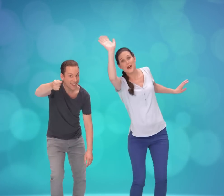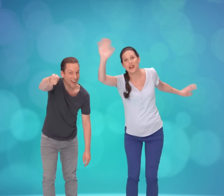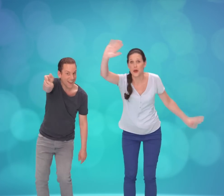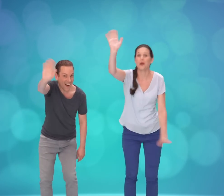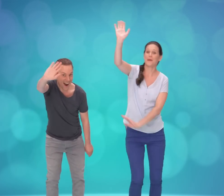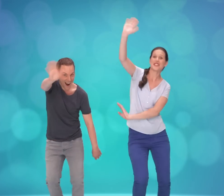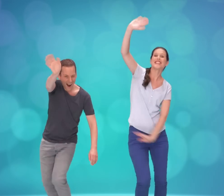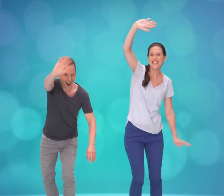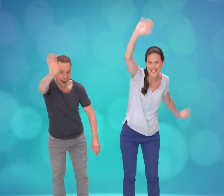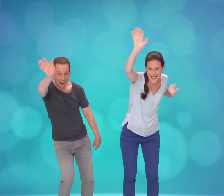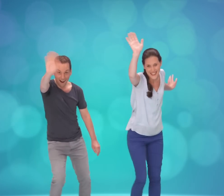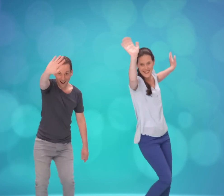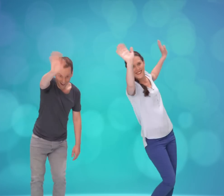bientôt pour un prochain Disney Signes !